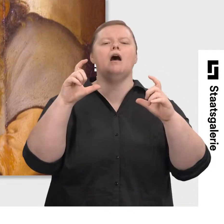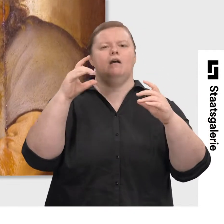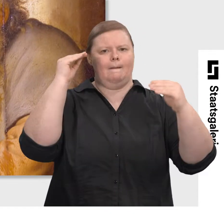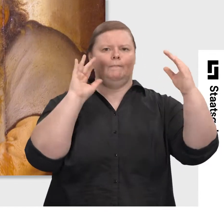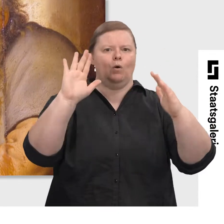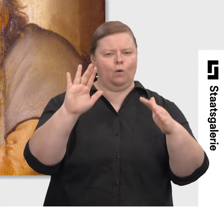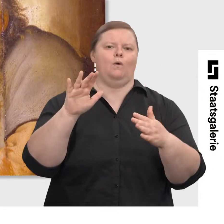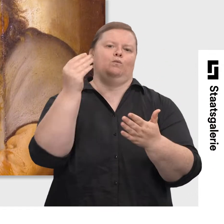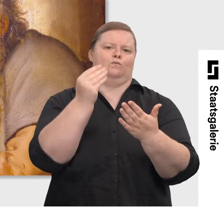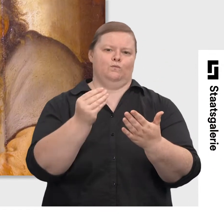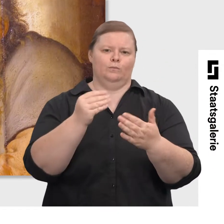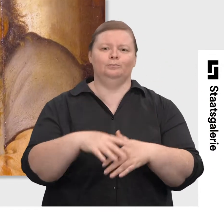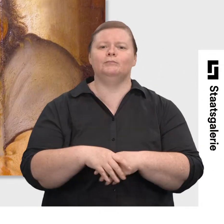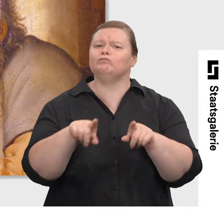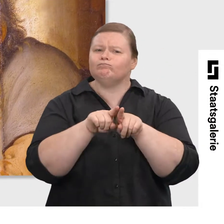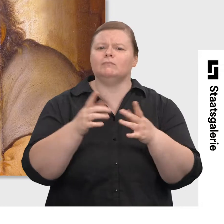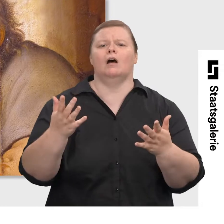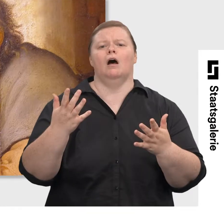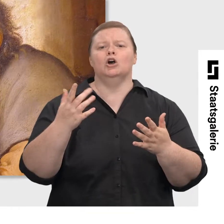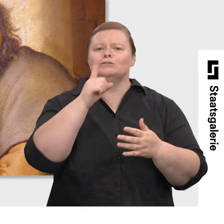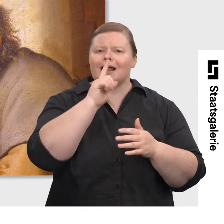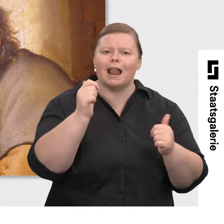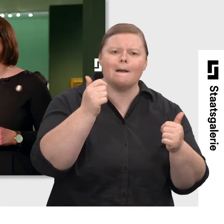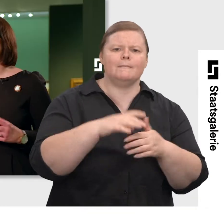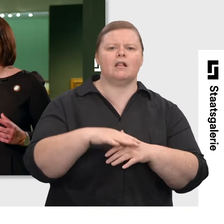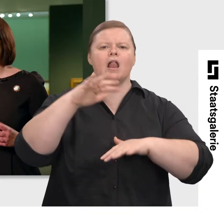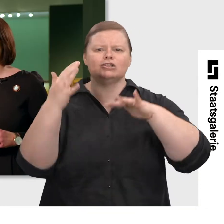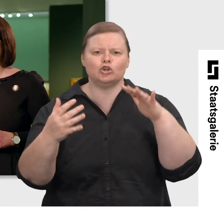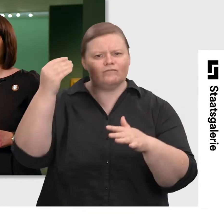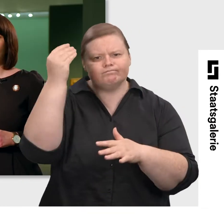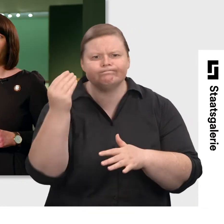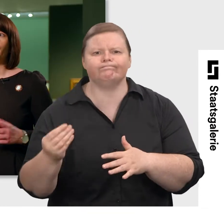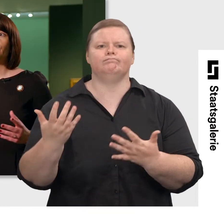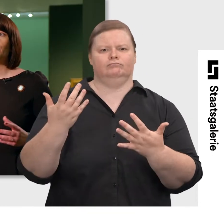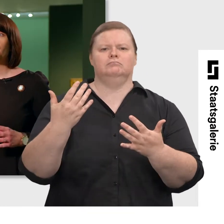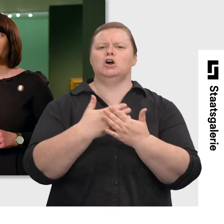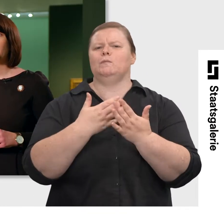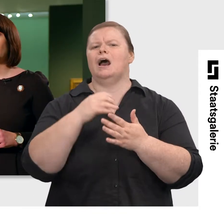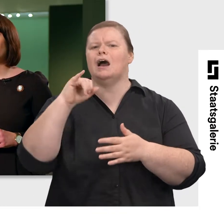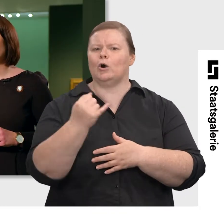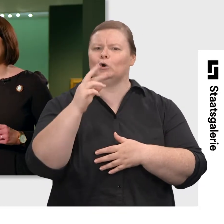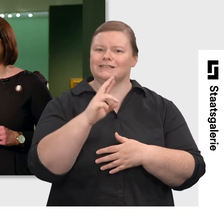oder eben auch Stillleben und Landschaftsdarstellungen, wie zum Beispiel von Jakob Röstal.